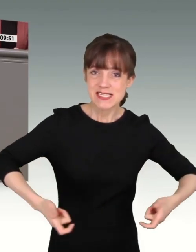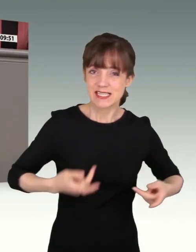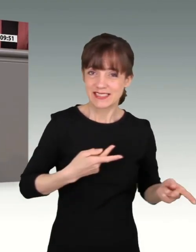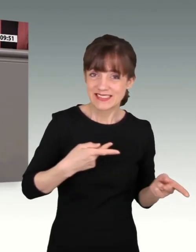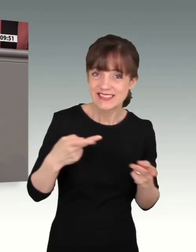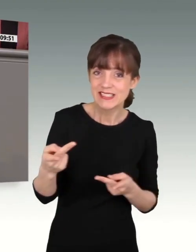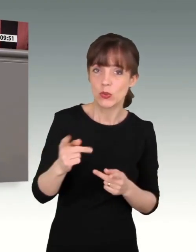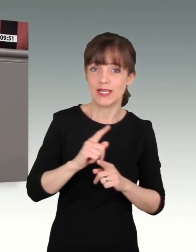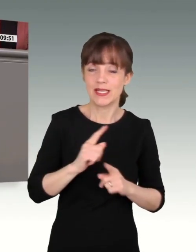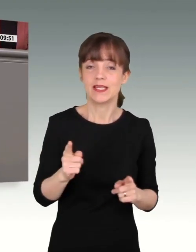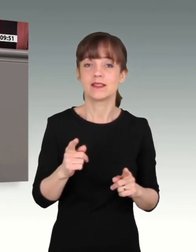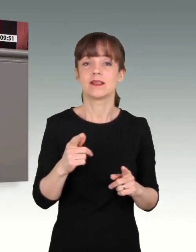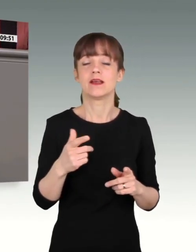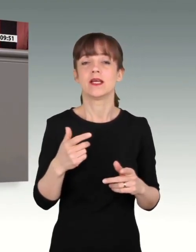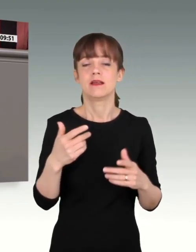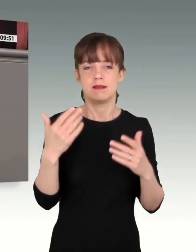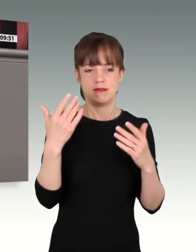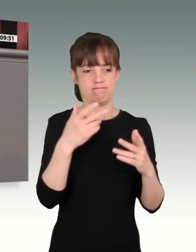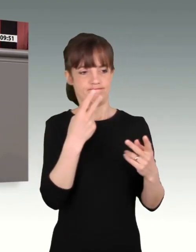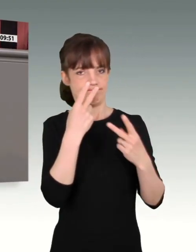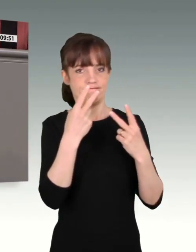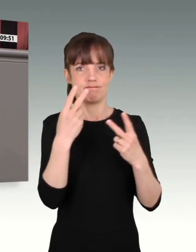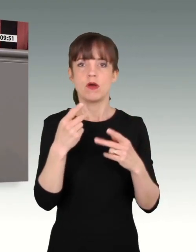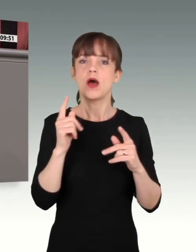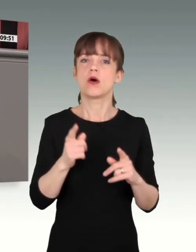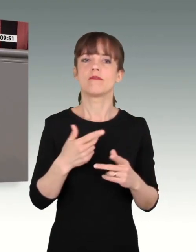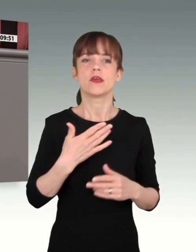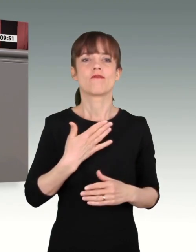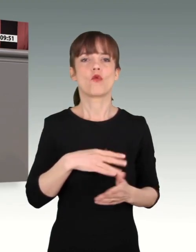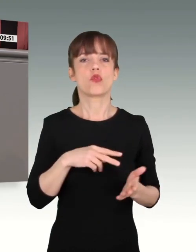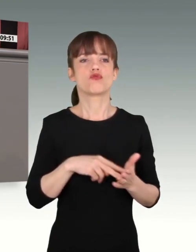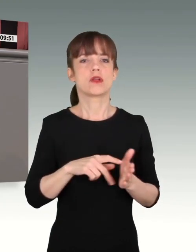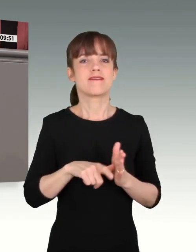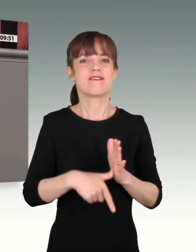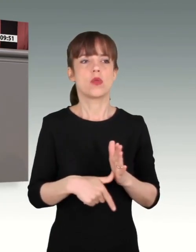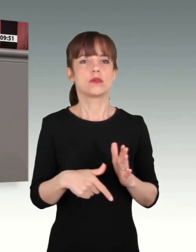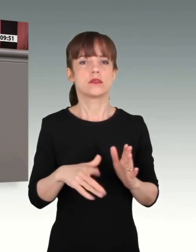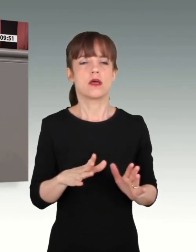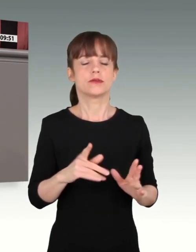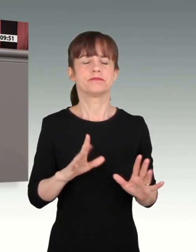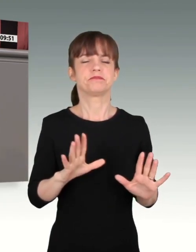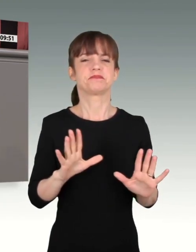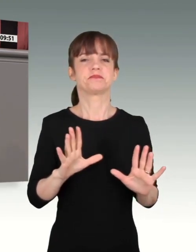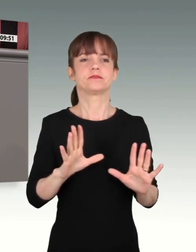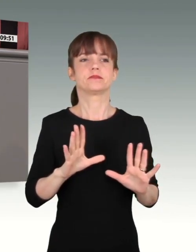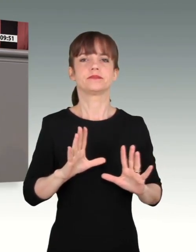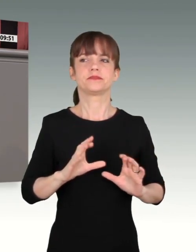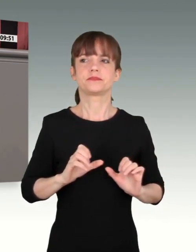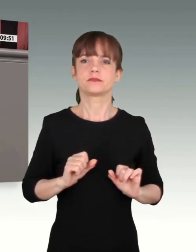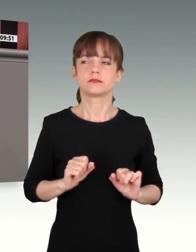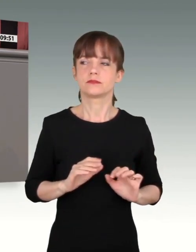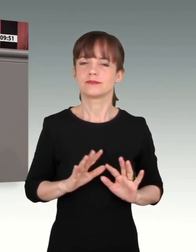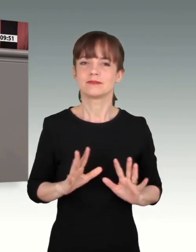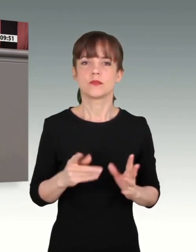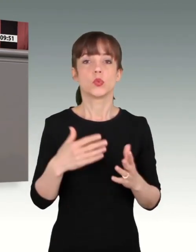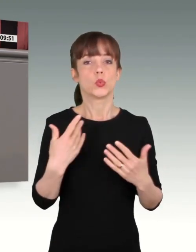mit Wohlstandsverlust verbundene Aushalten von Auswirkungen der Sanktionen hier in Deutschland, das alles sind nur